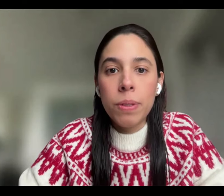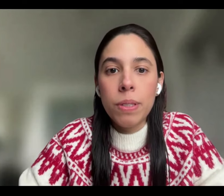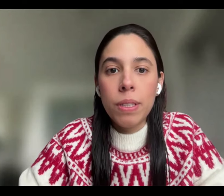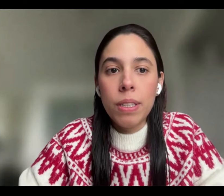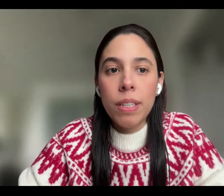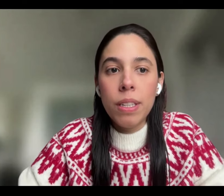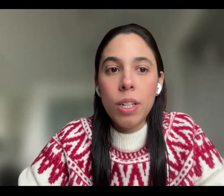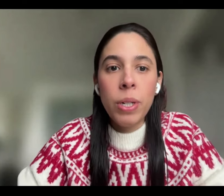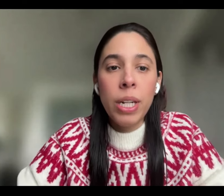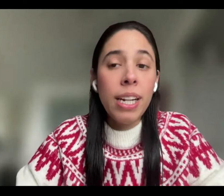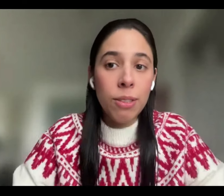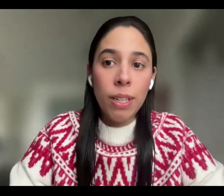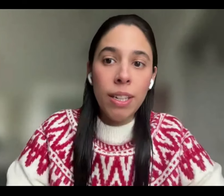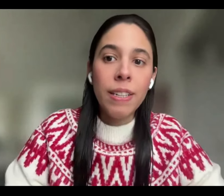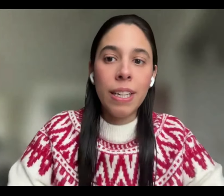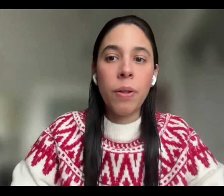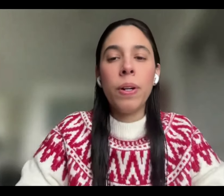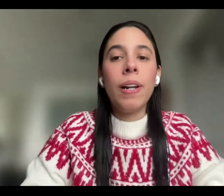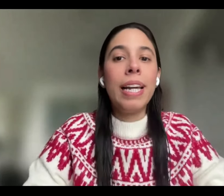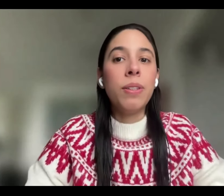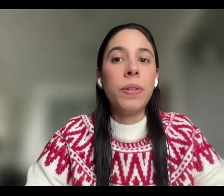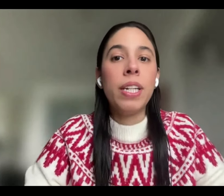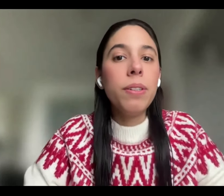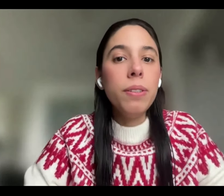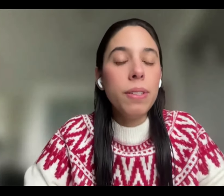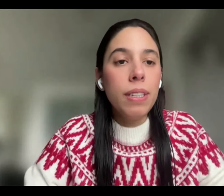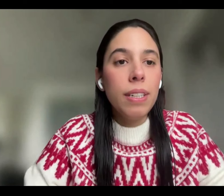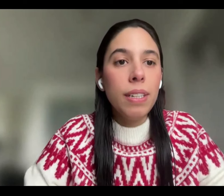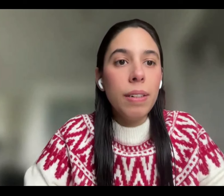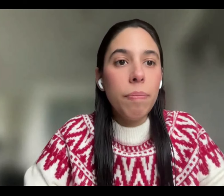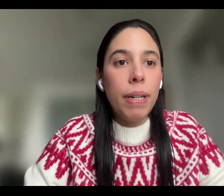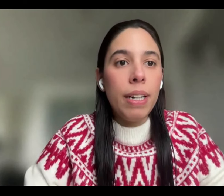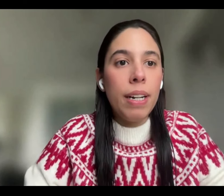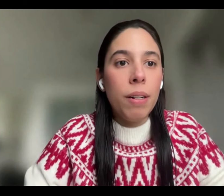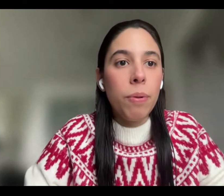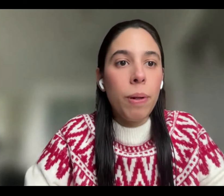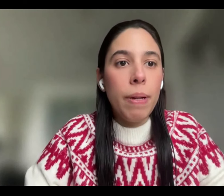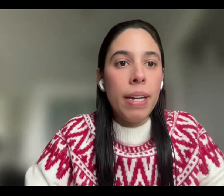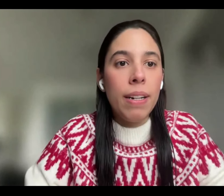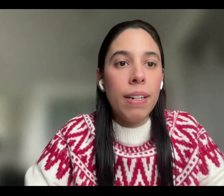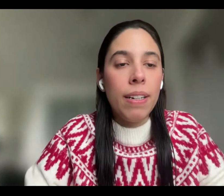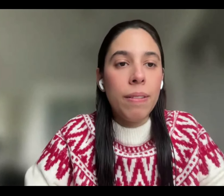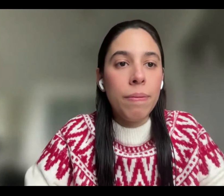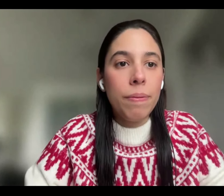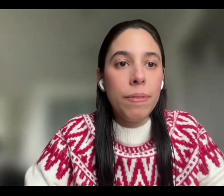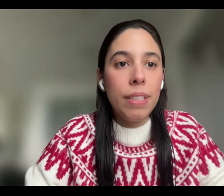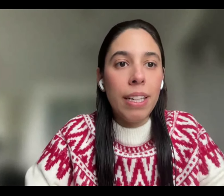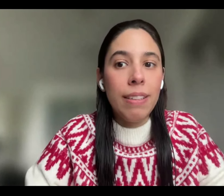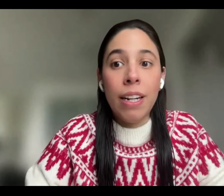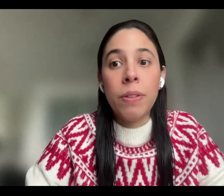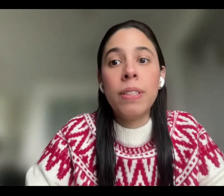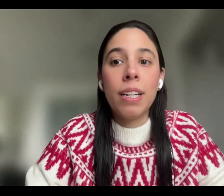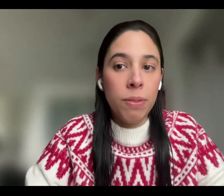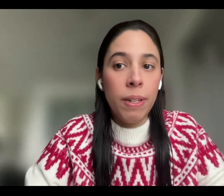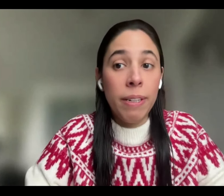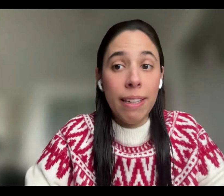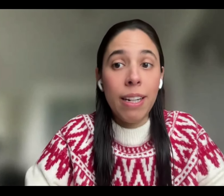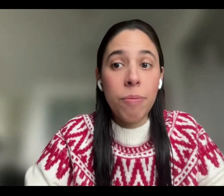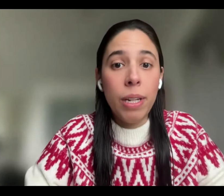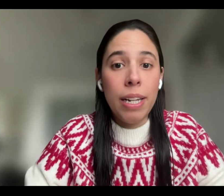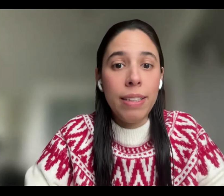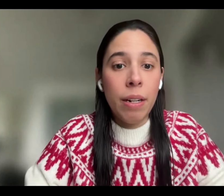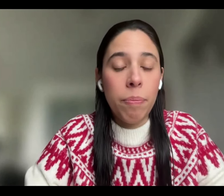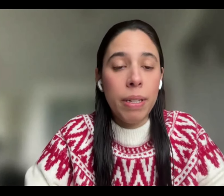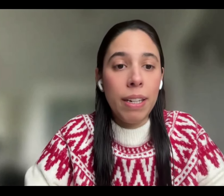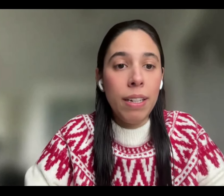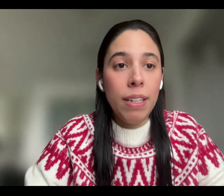comunicarnos a través de correo electrónico. Para volver a estar en contacto una vez